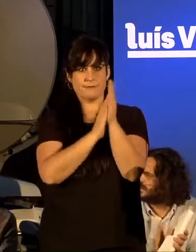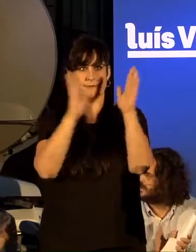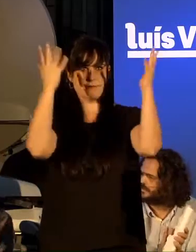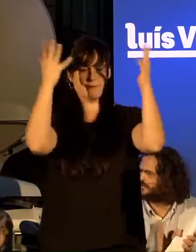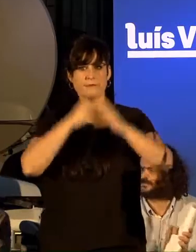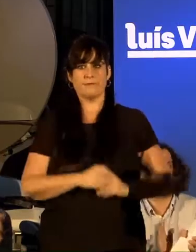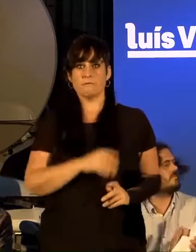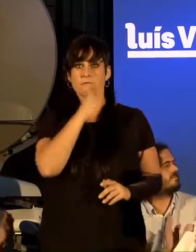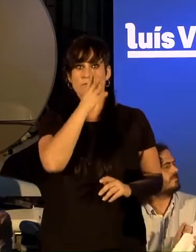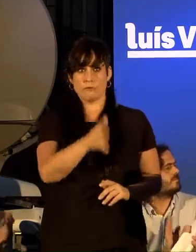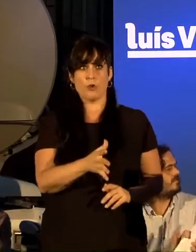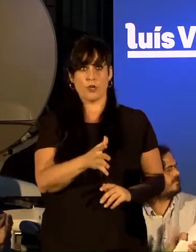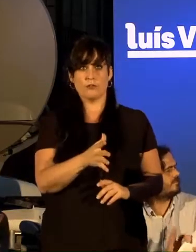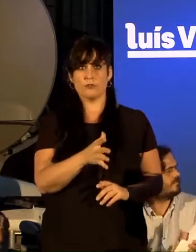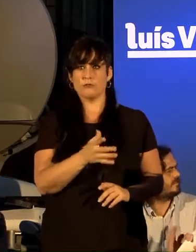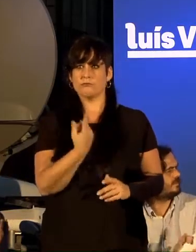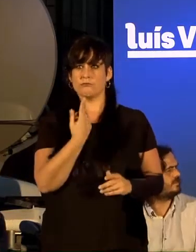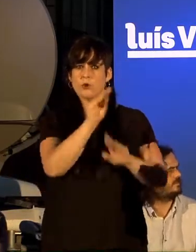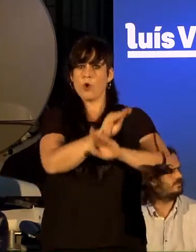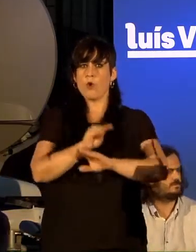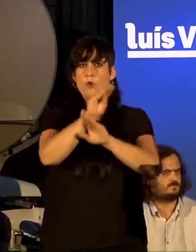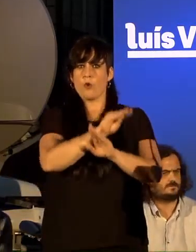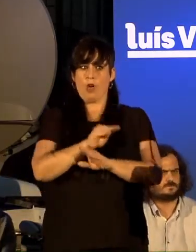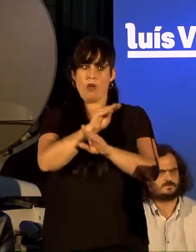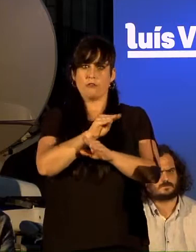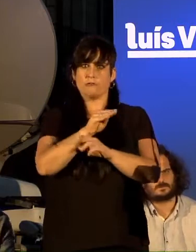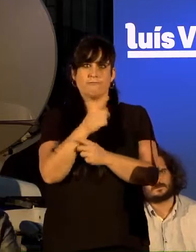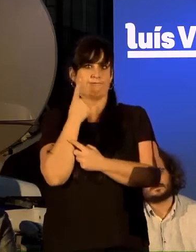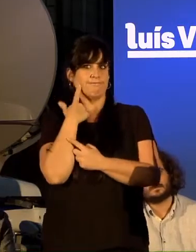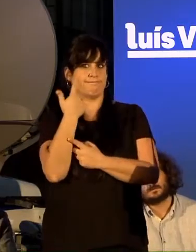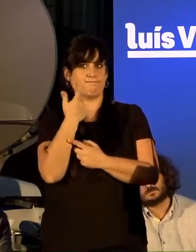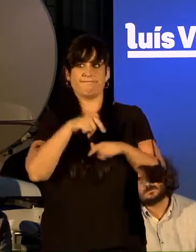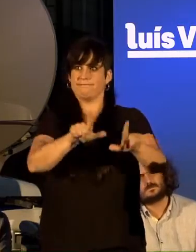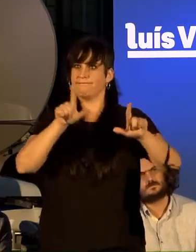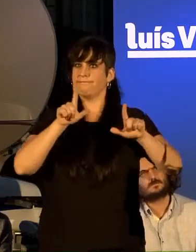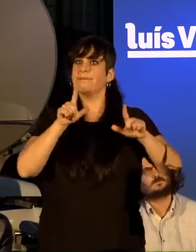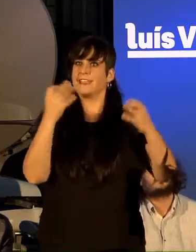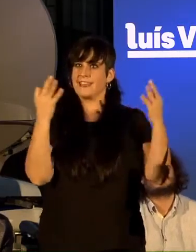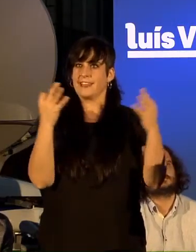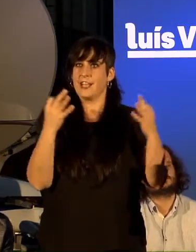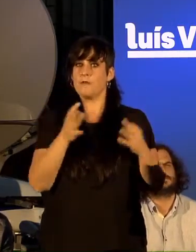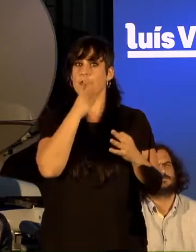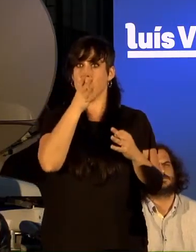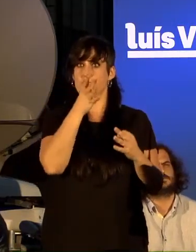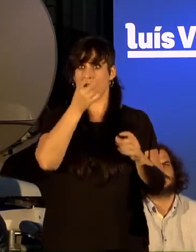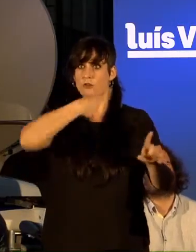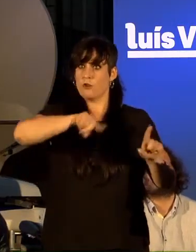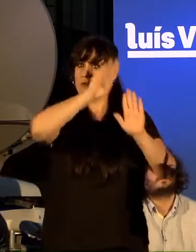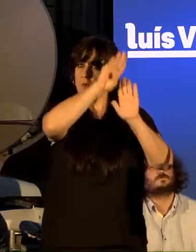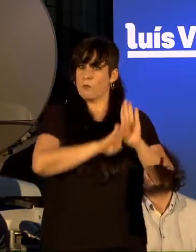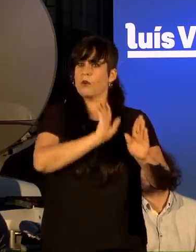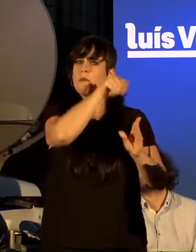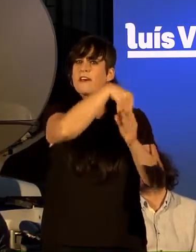sabedes que para iso os cuidados hai que visibilizálos, e por iso tamén en Marea levan o seu programa unha proposta de